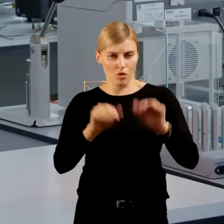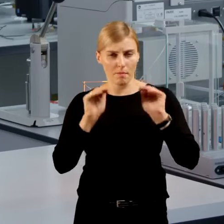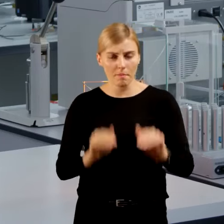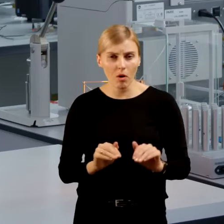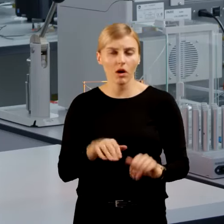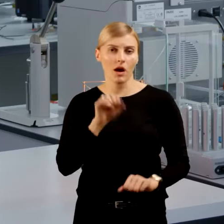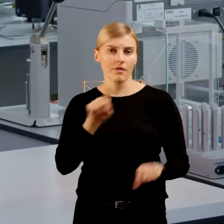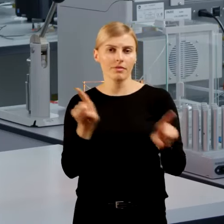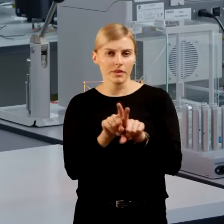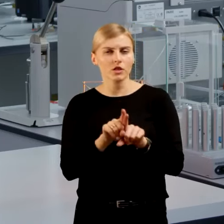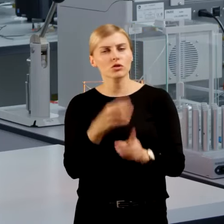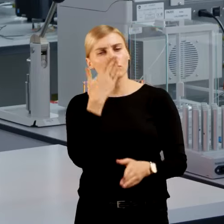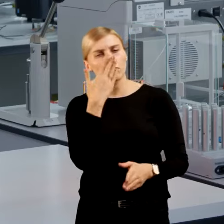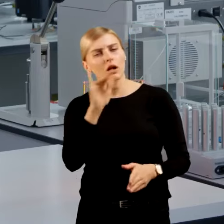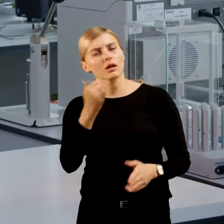jak zachowują się ładunki elektryczne,